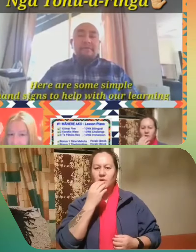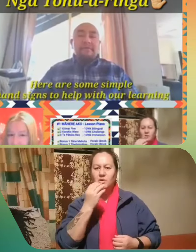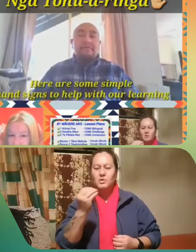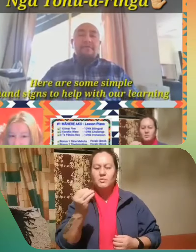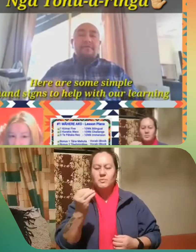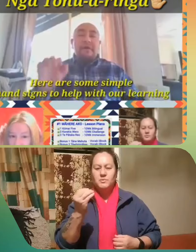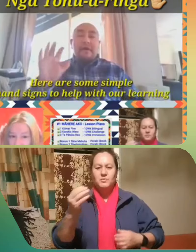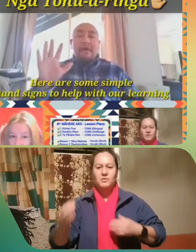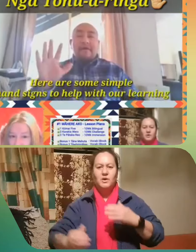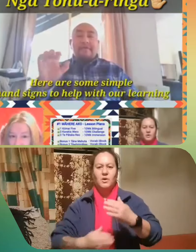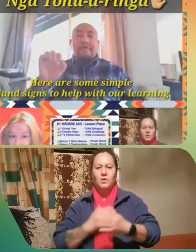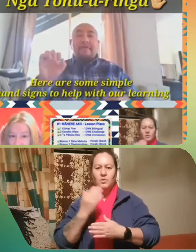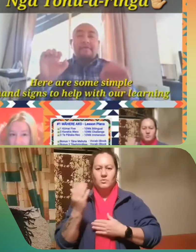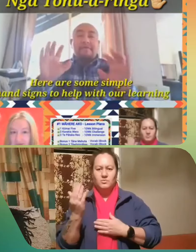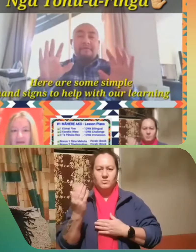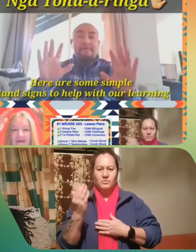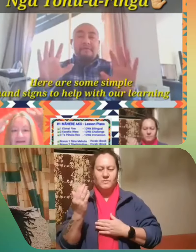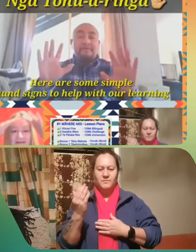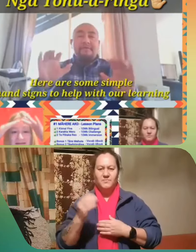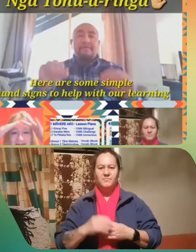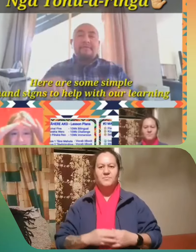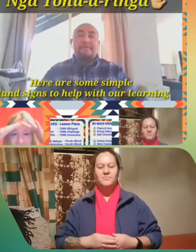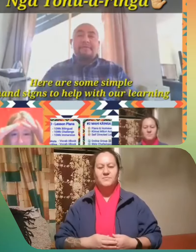Kupu hou.